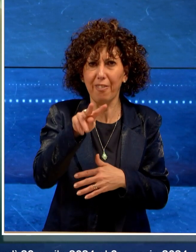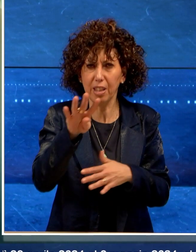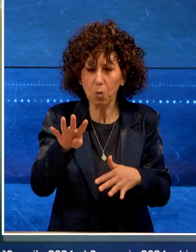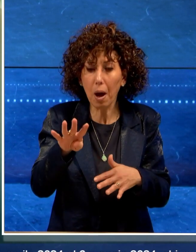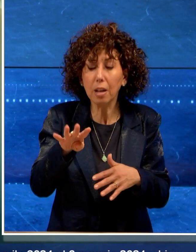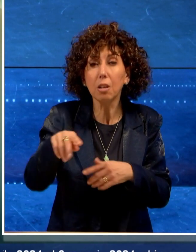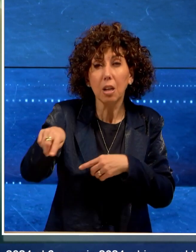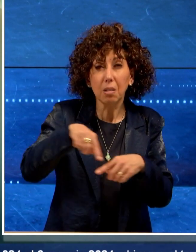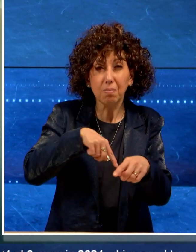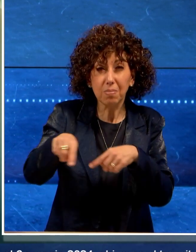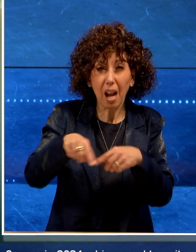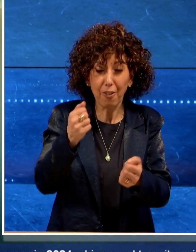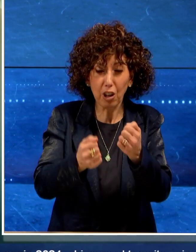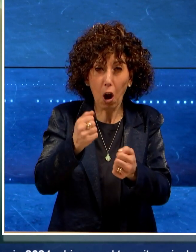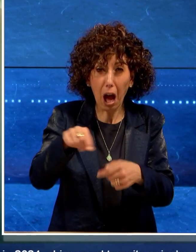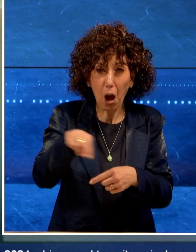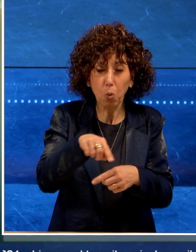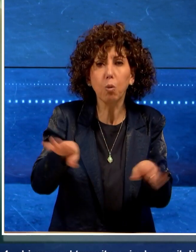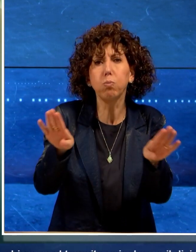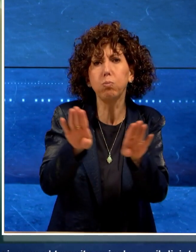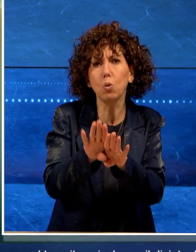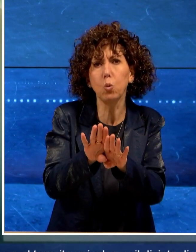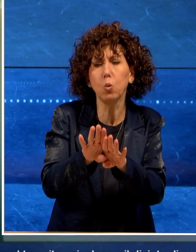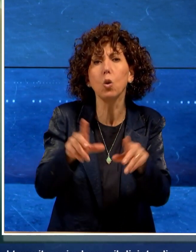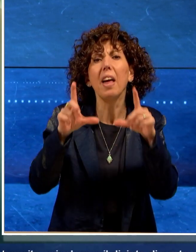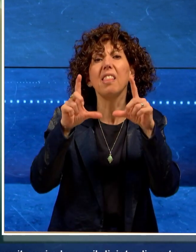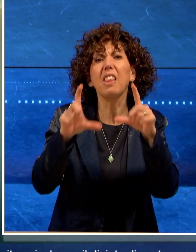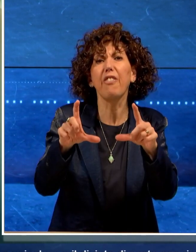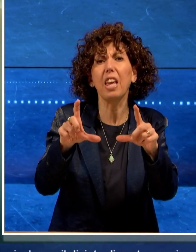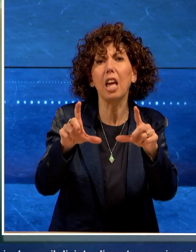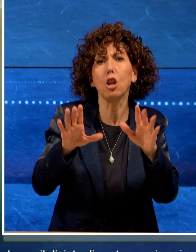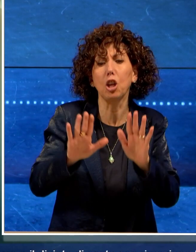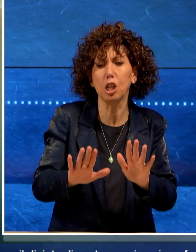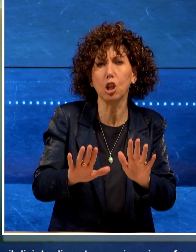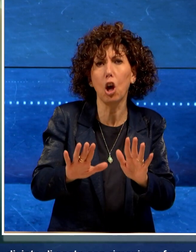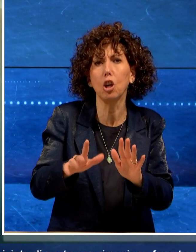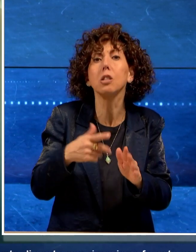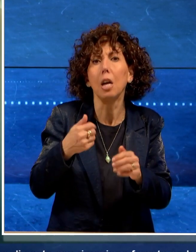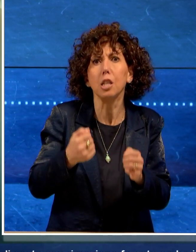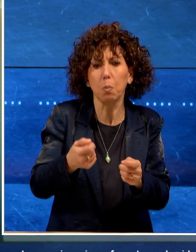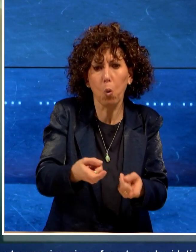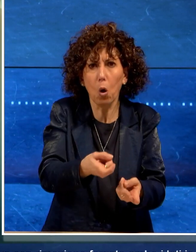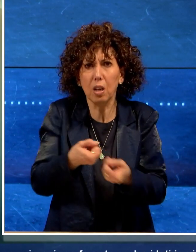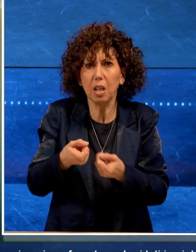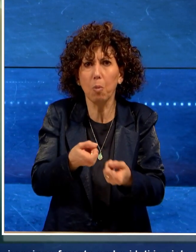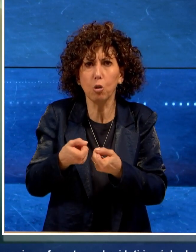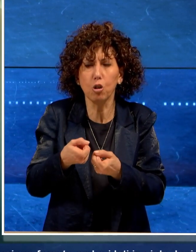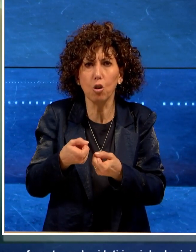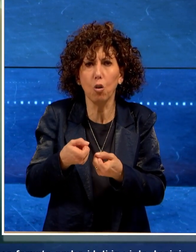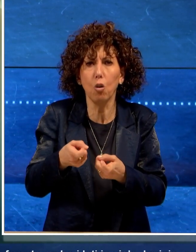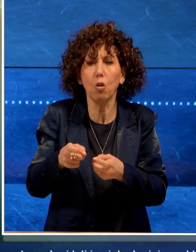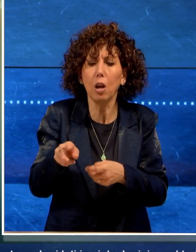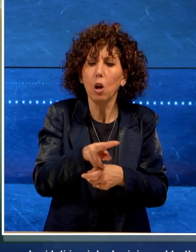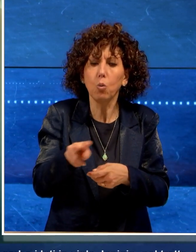al transito veicolare e il divieto di sosta con rimozione forzata ambo